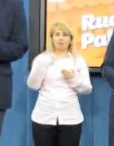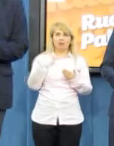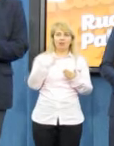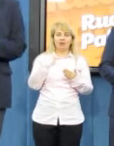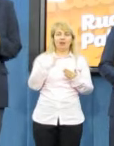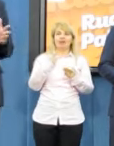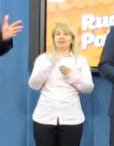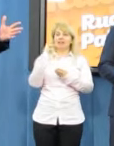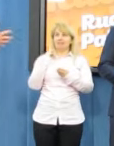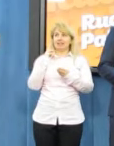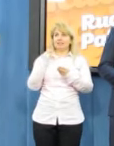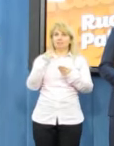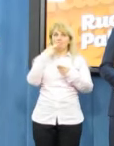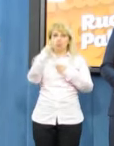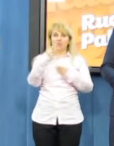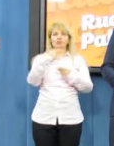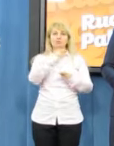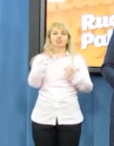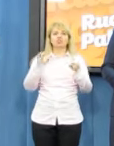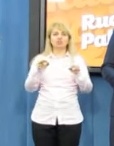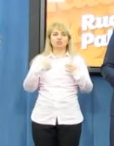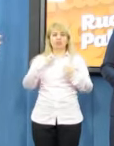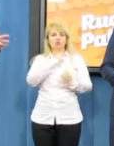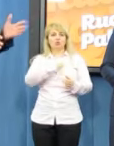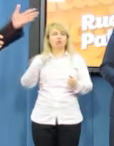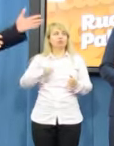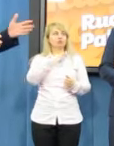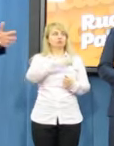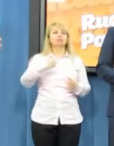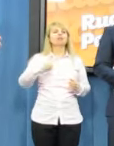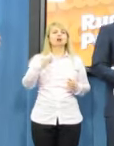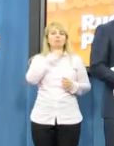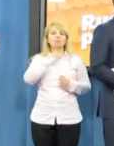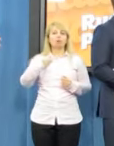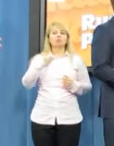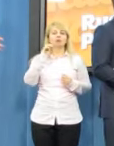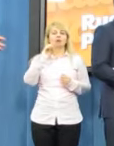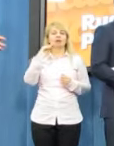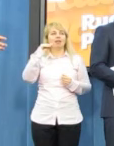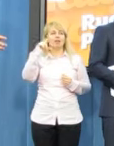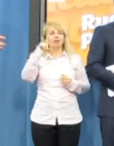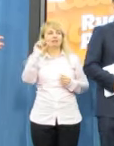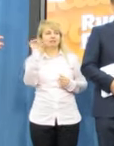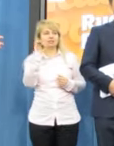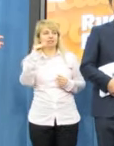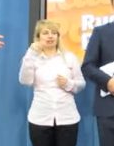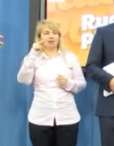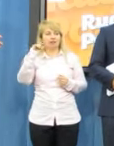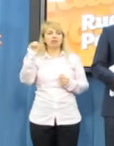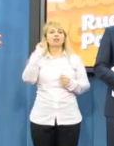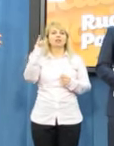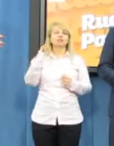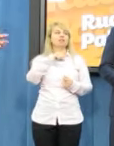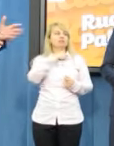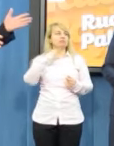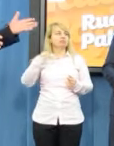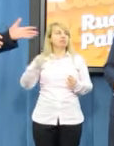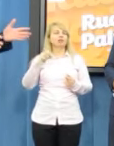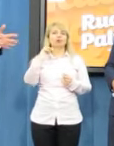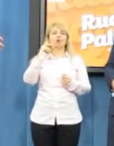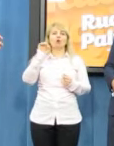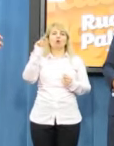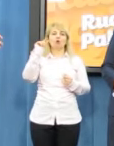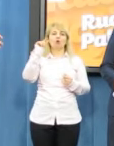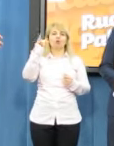Ale zanim do tego przejdziemy, nasi goście, poseł Wincenty Ersner i poseł Sławomir Kobyciński